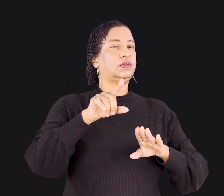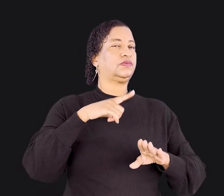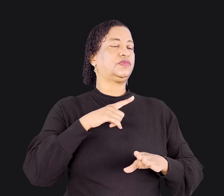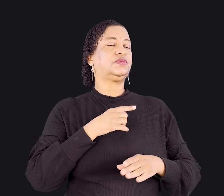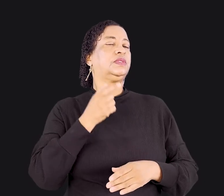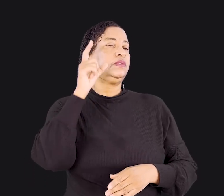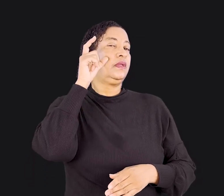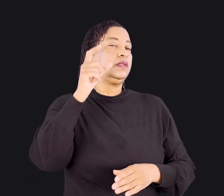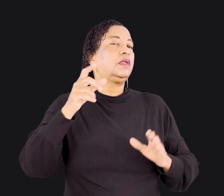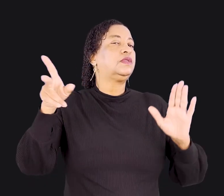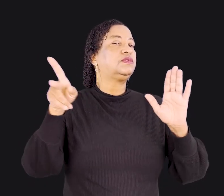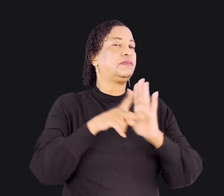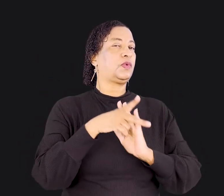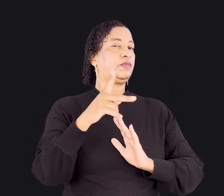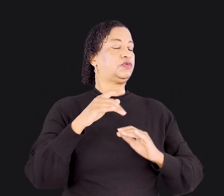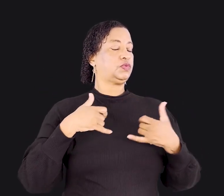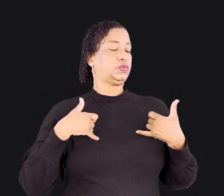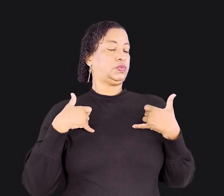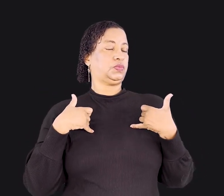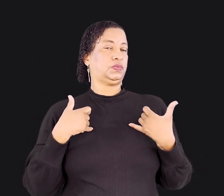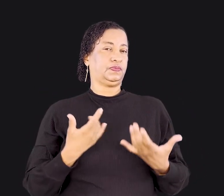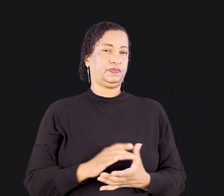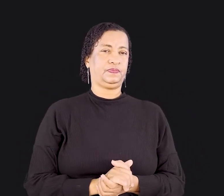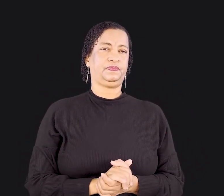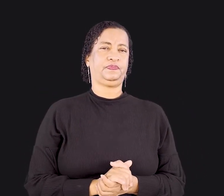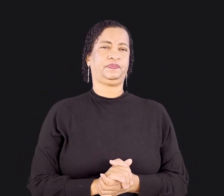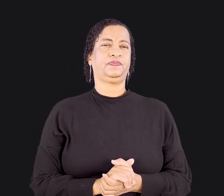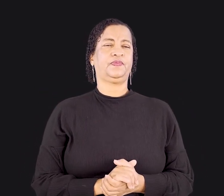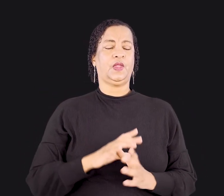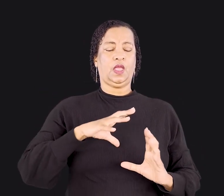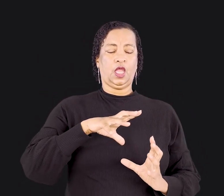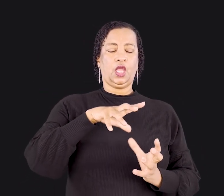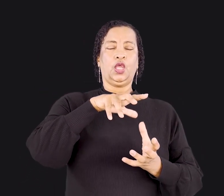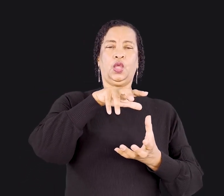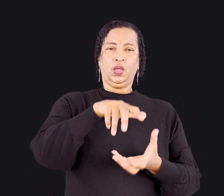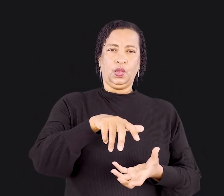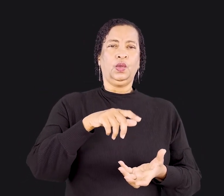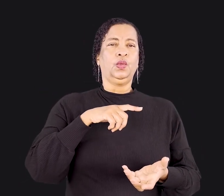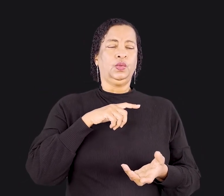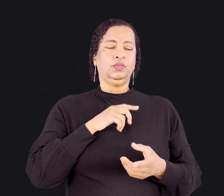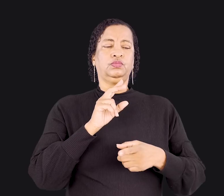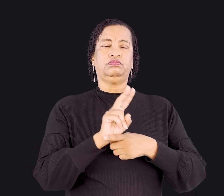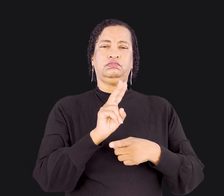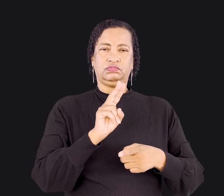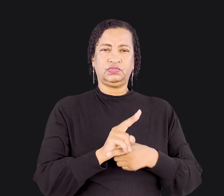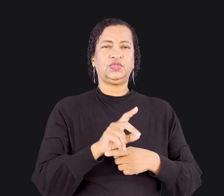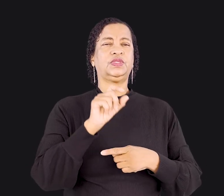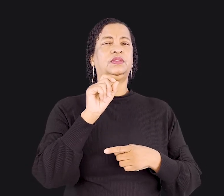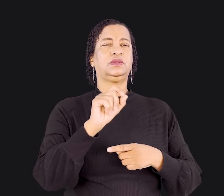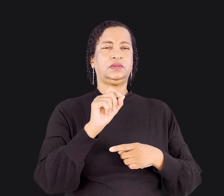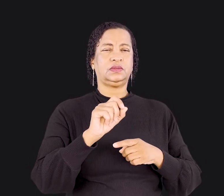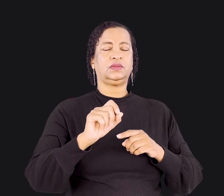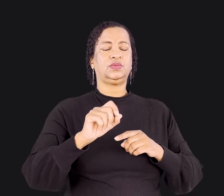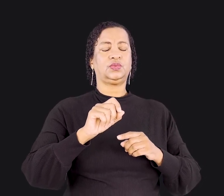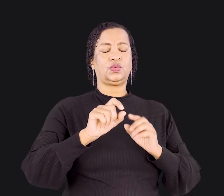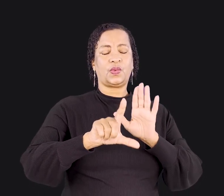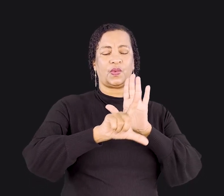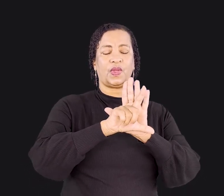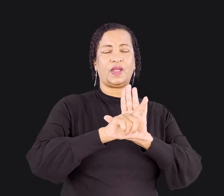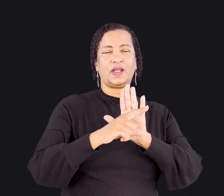próprios interesses egoístas. No mundo, a autopreservação é a lei número um. O homem não